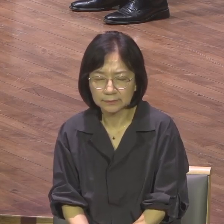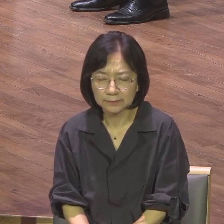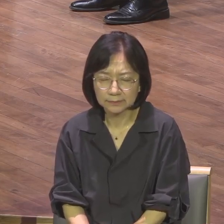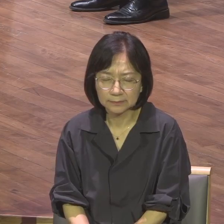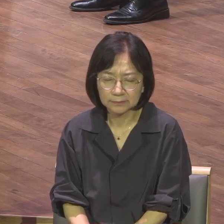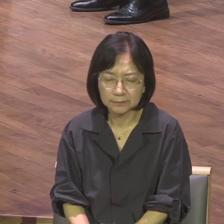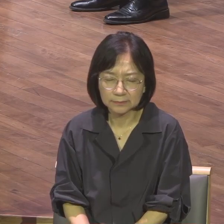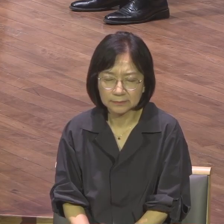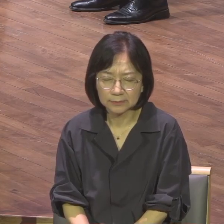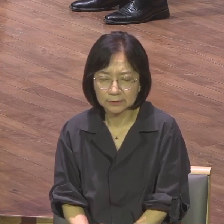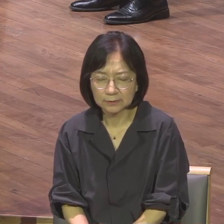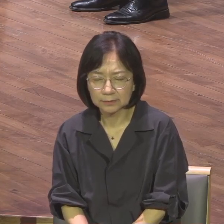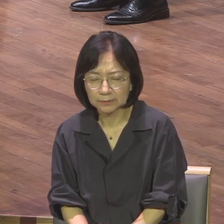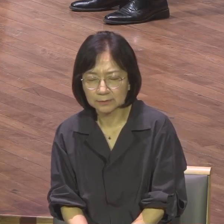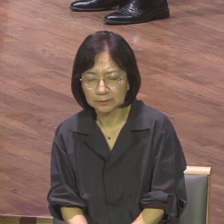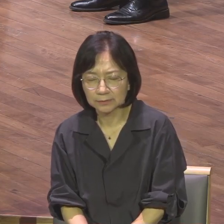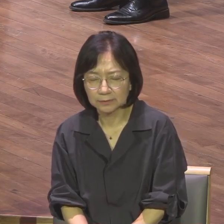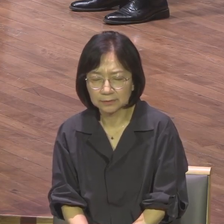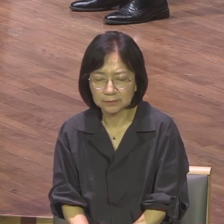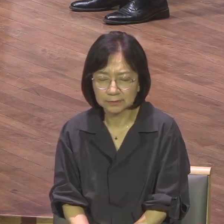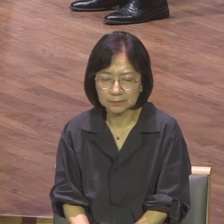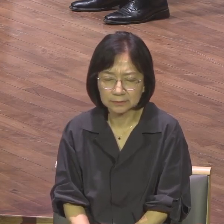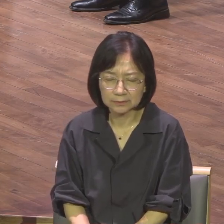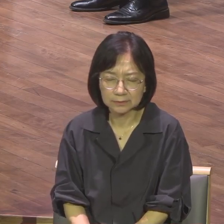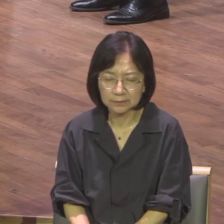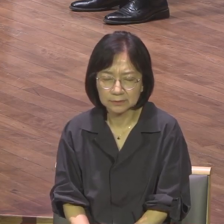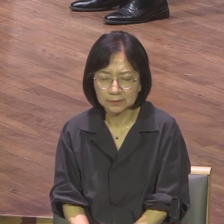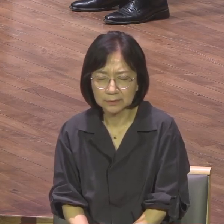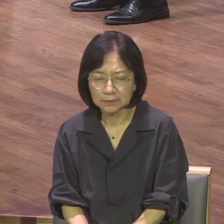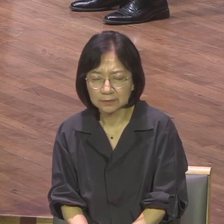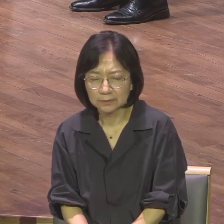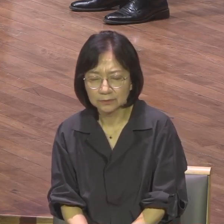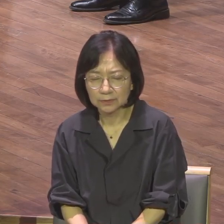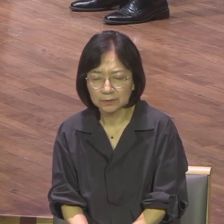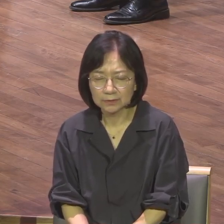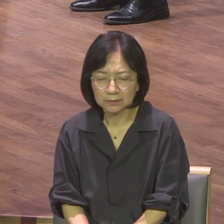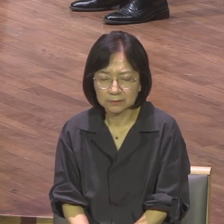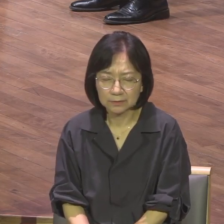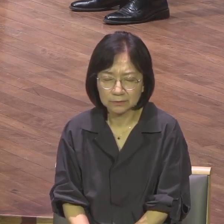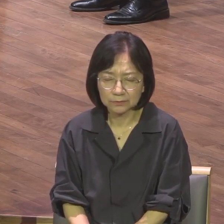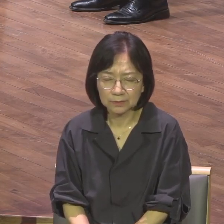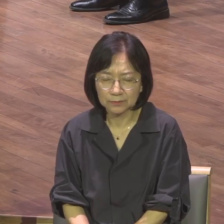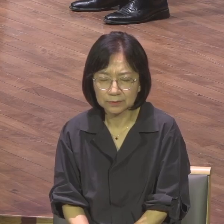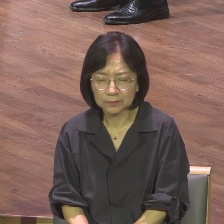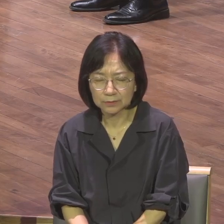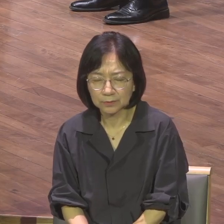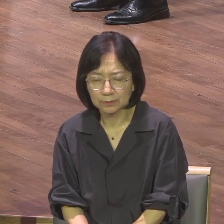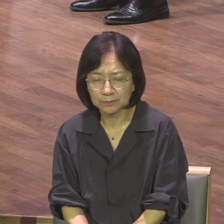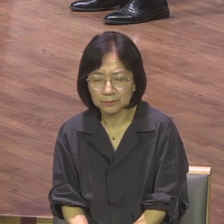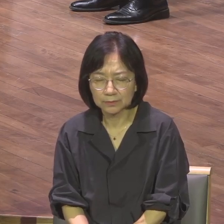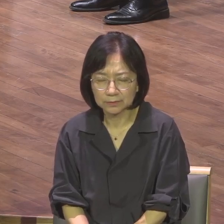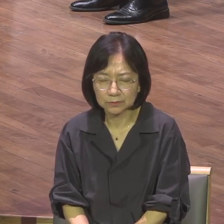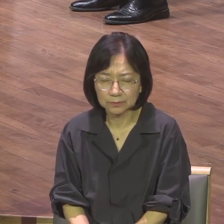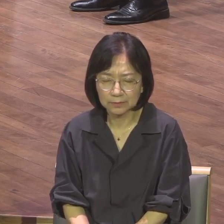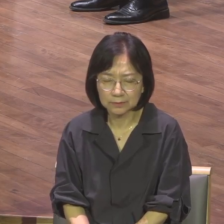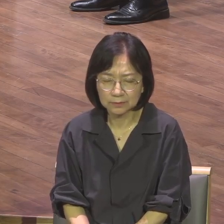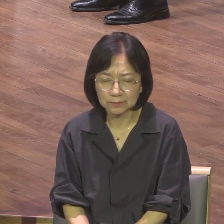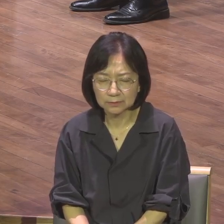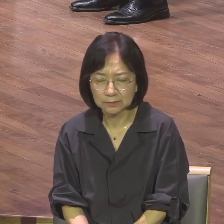우리의 자녀와 풍미들이 살아날 것 나를 통하여 믿지 않는 불신함수 믿지 않는 불신함수 불신함수 자식으로